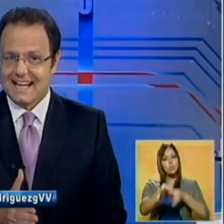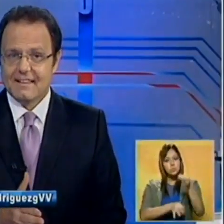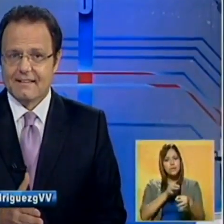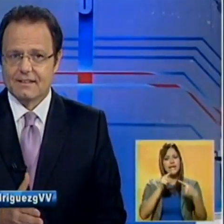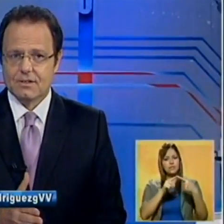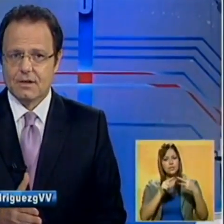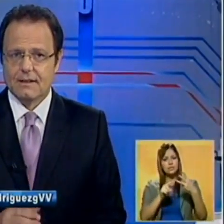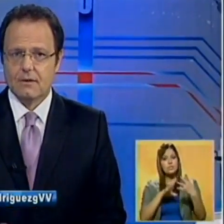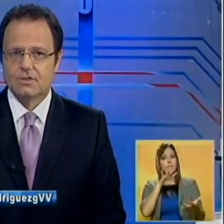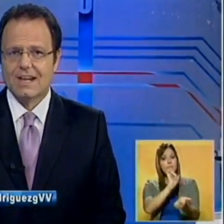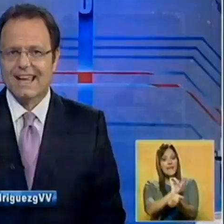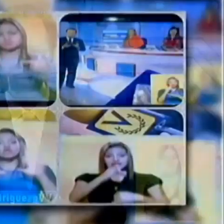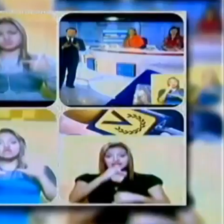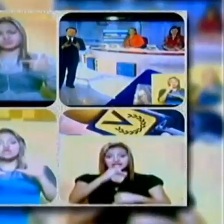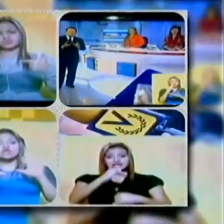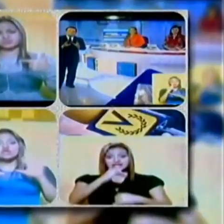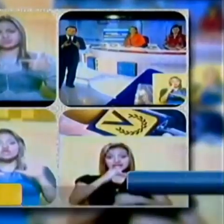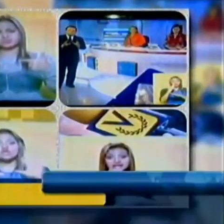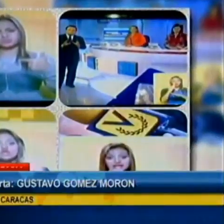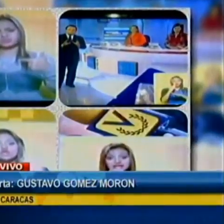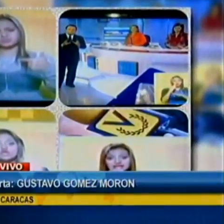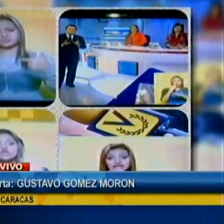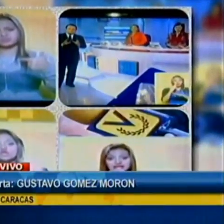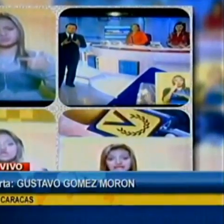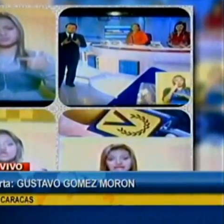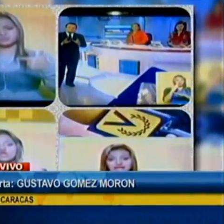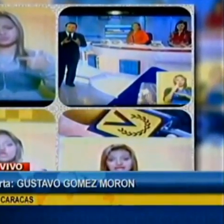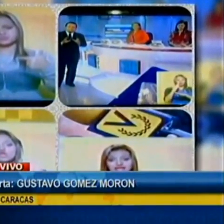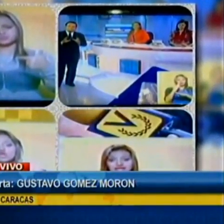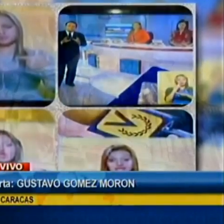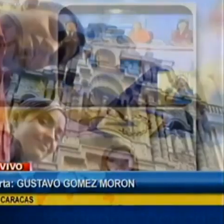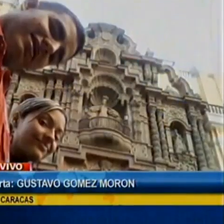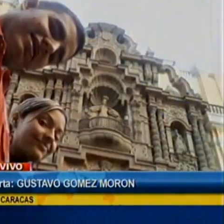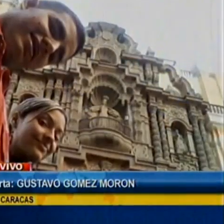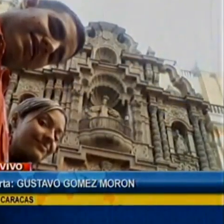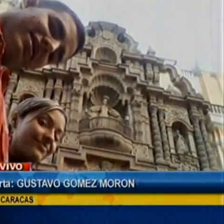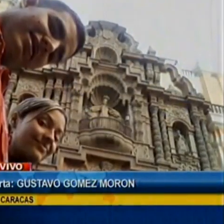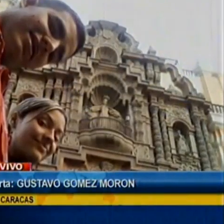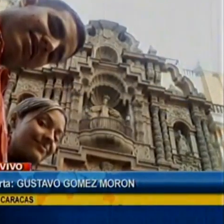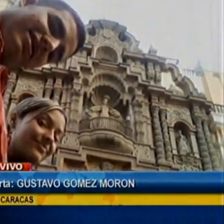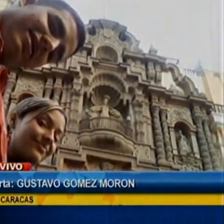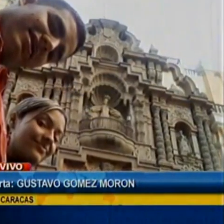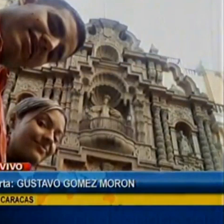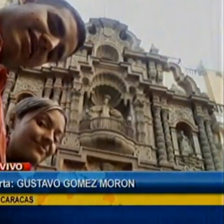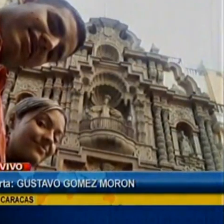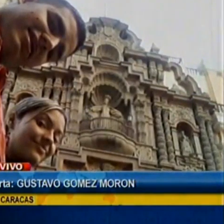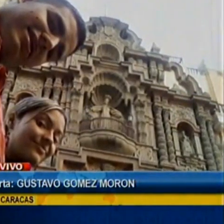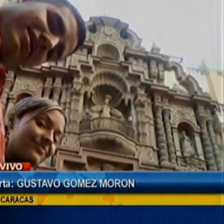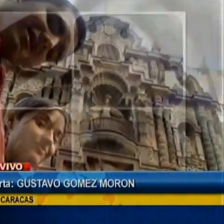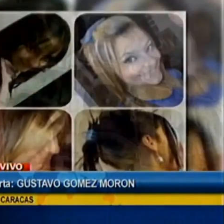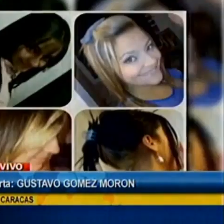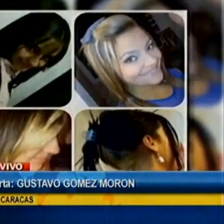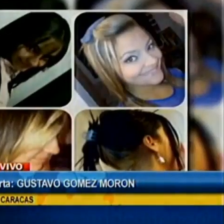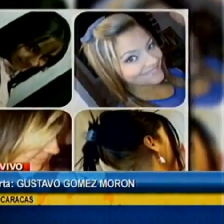falleció la noche de este domingo de un disparo en la cabeza de la organización Los Nuevos Teques, según informaron